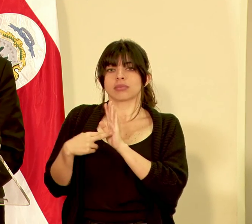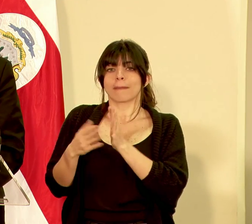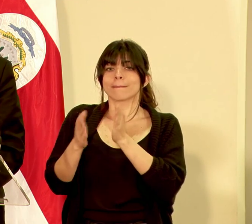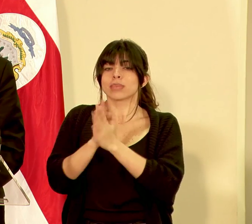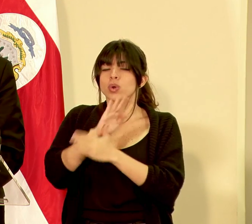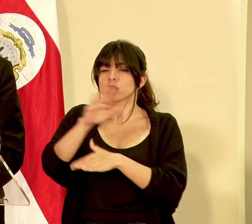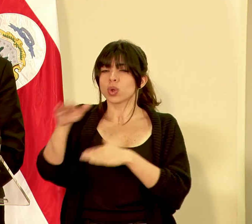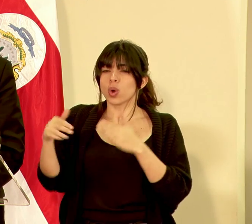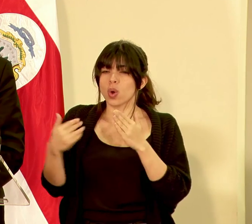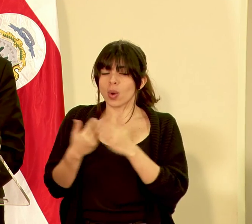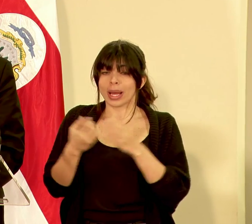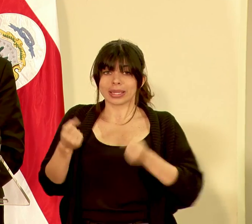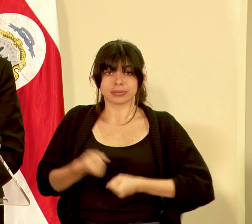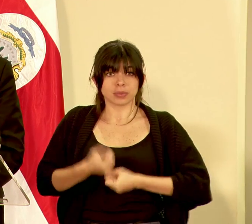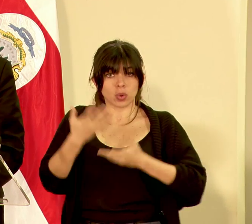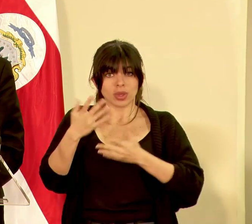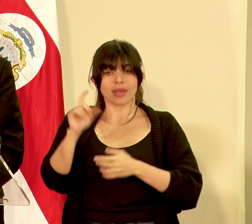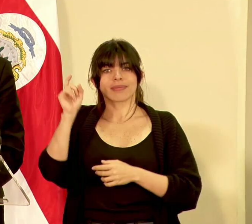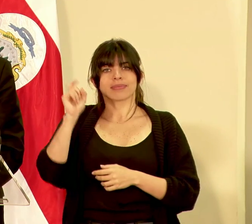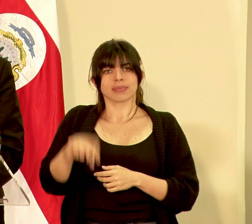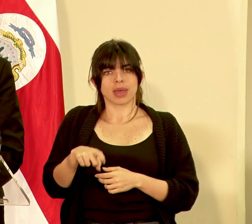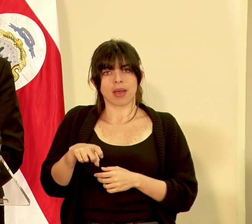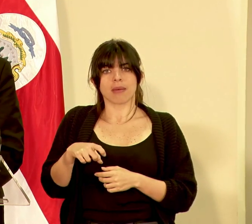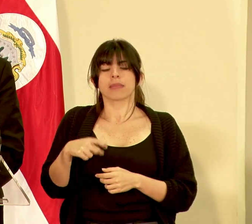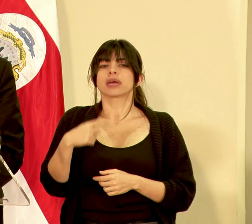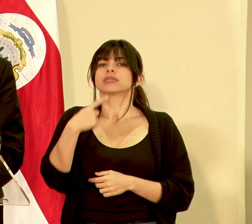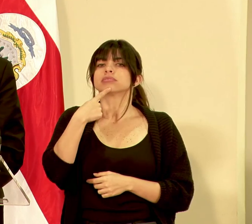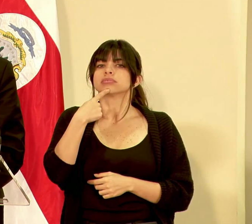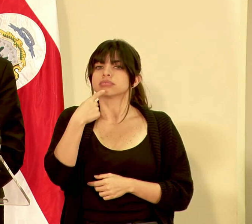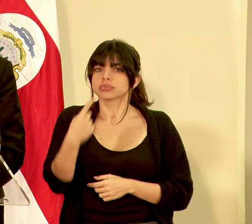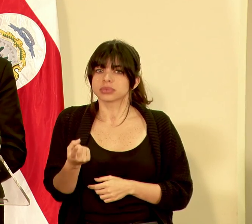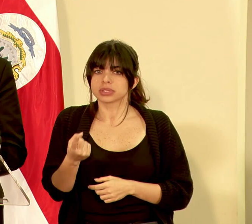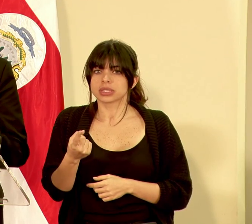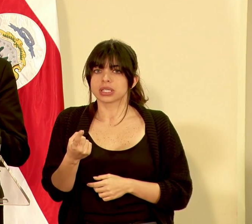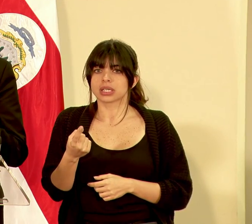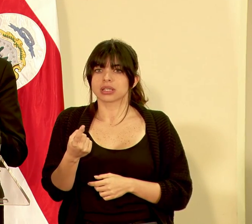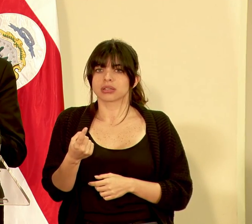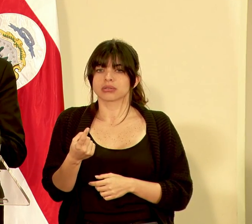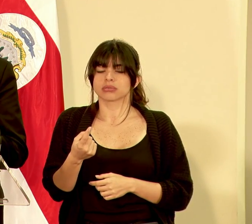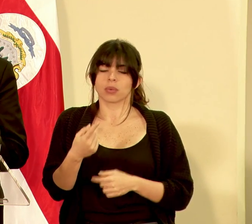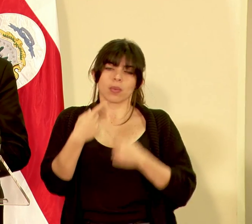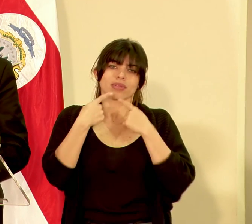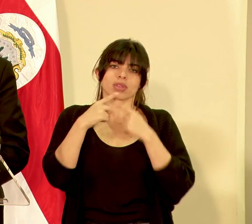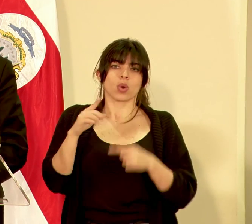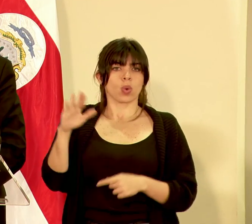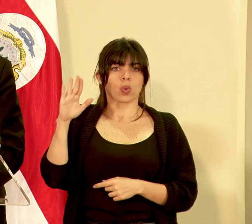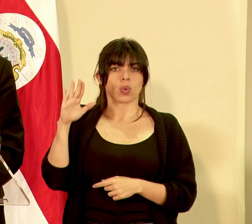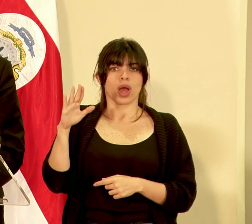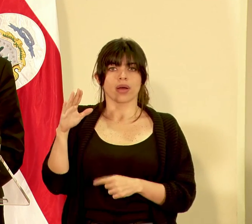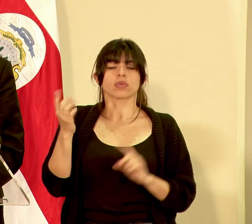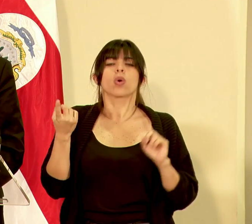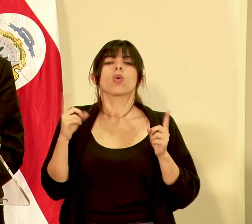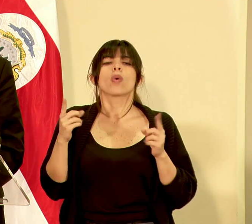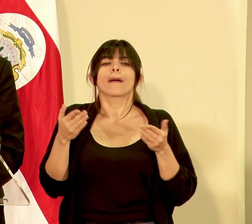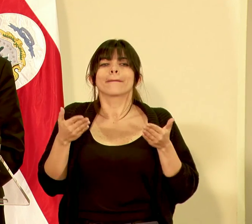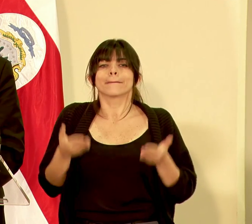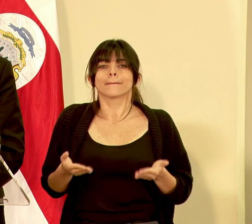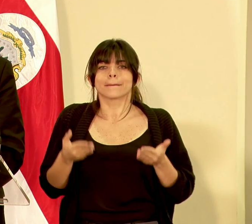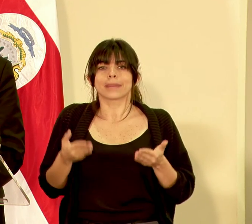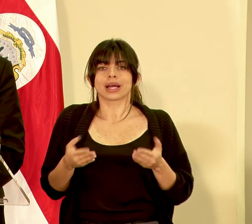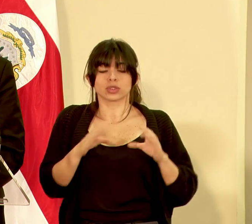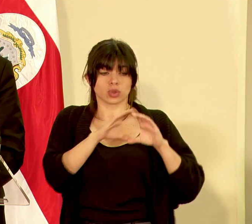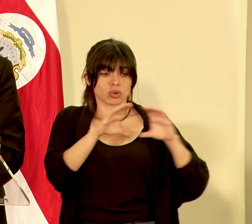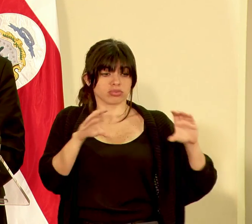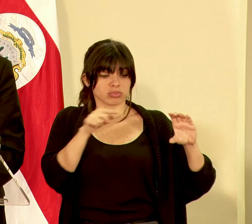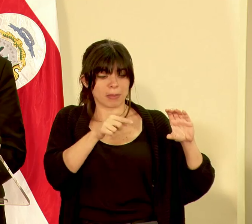todos los exportadores que tengan que declarar básicamente hacer una declaración jurada de cuál es el peso que tiene el